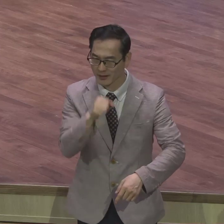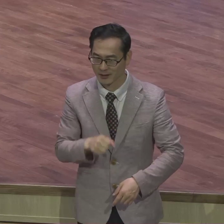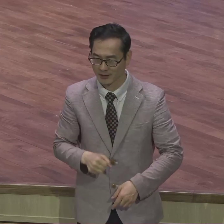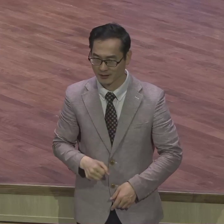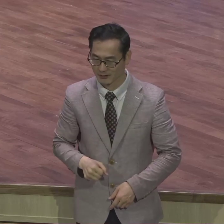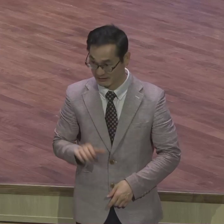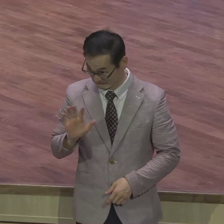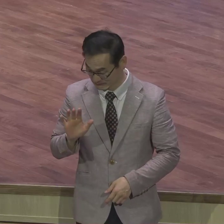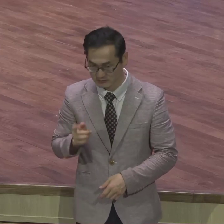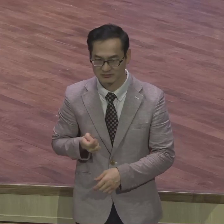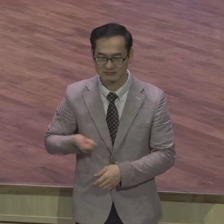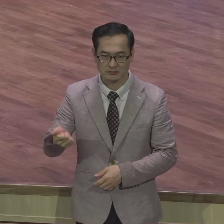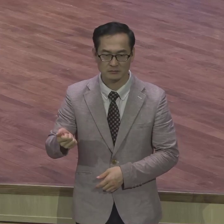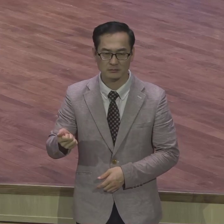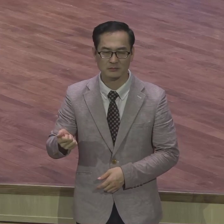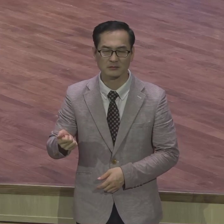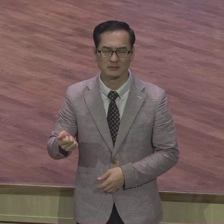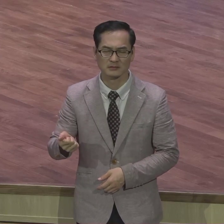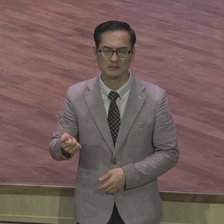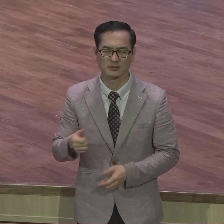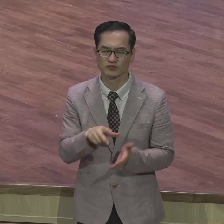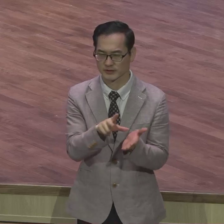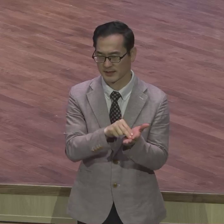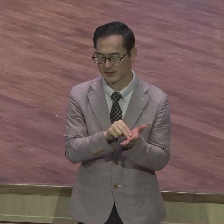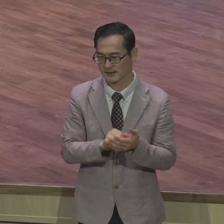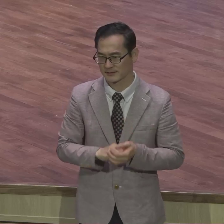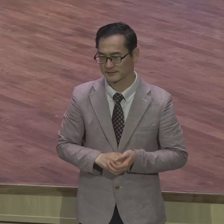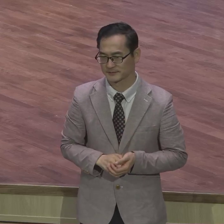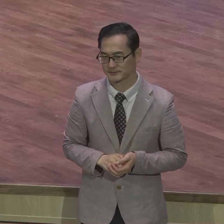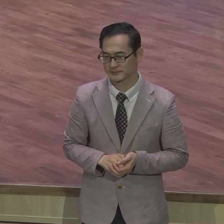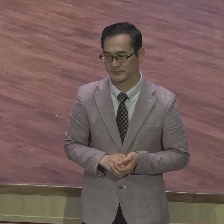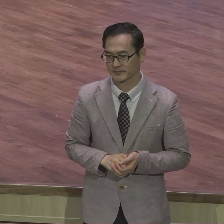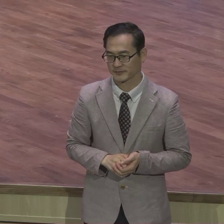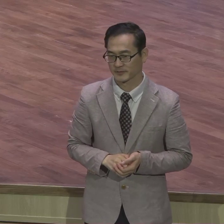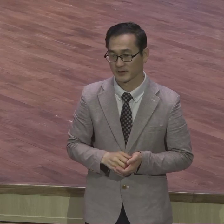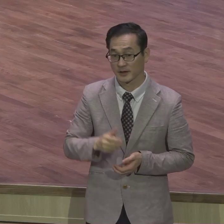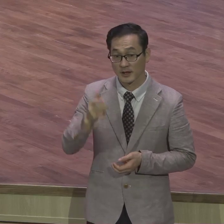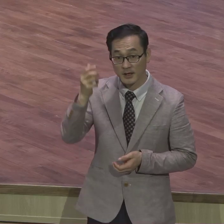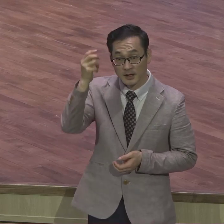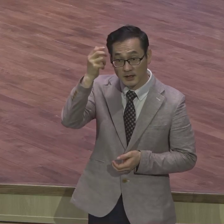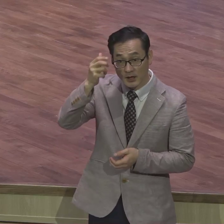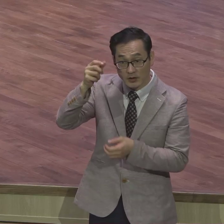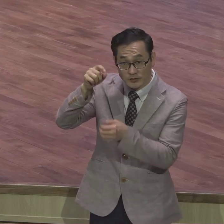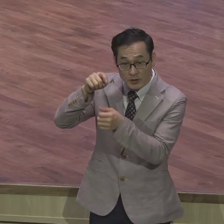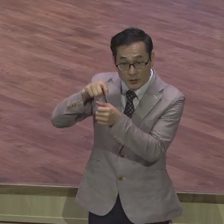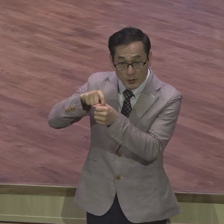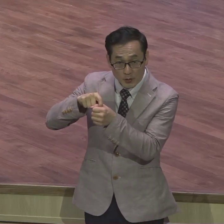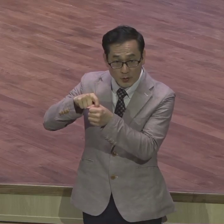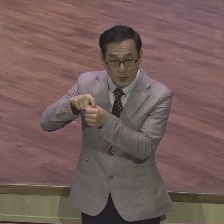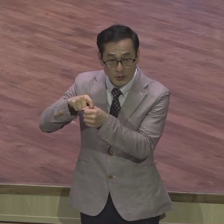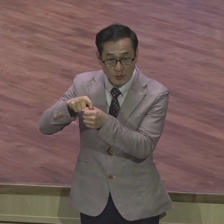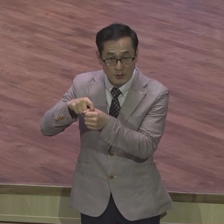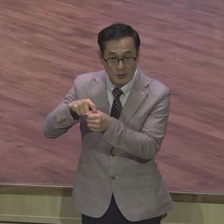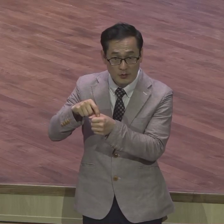않고 지속적으로 하면서 영적으로 성장해 나가려고 하면 항상